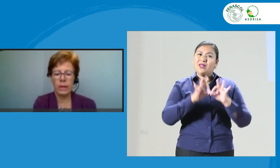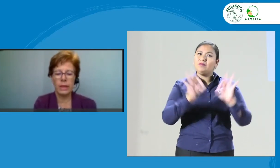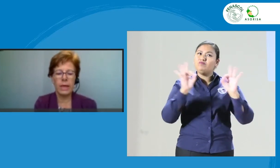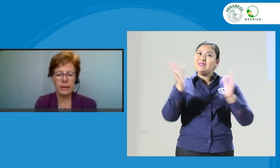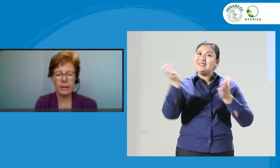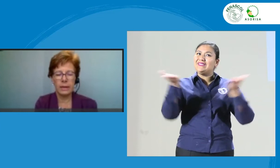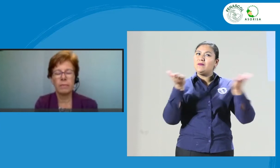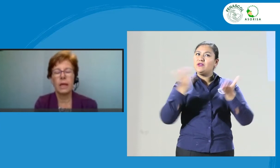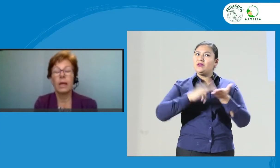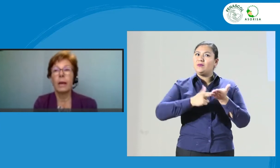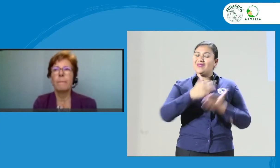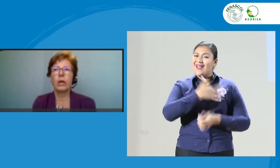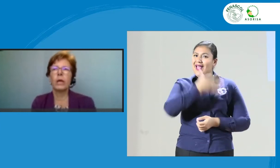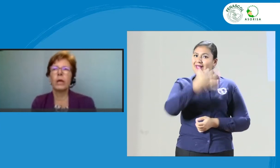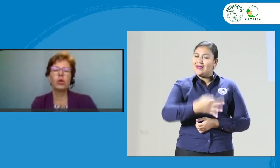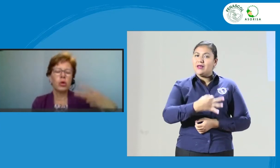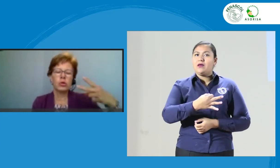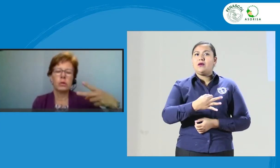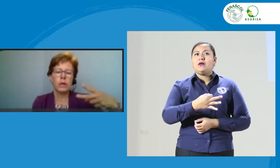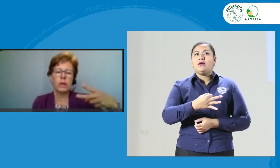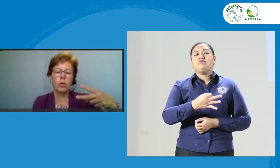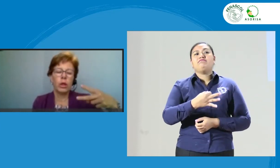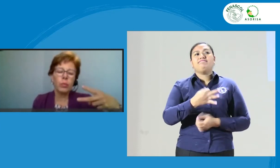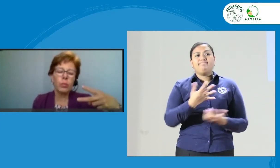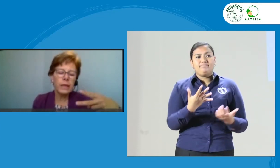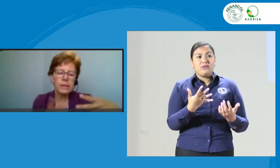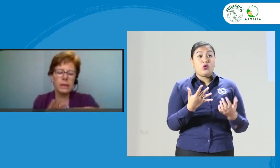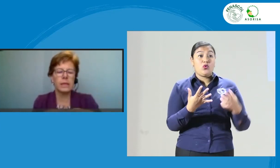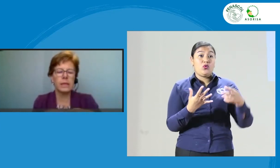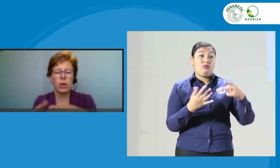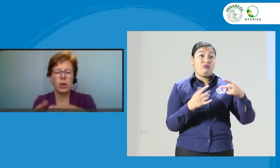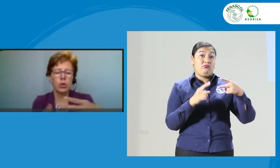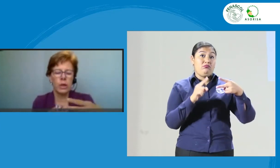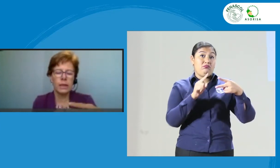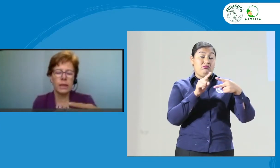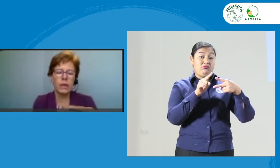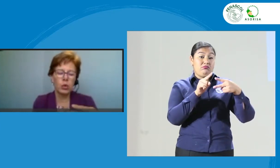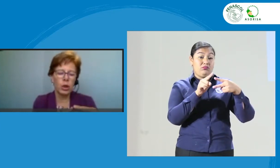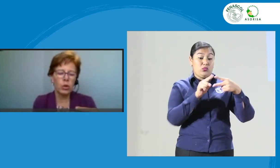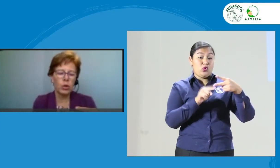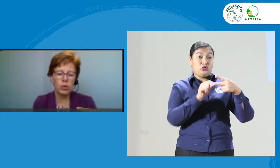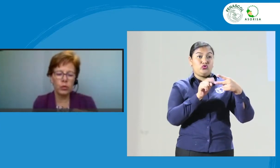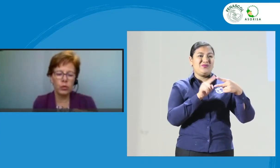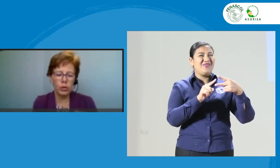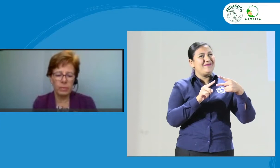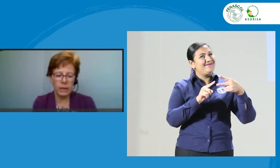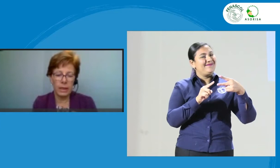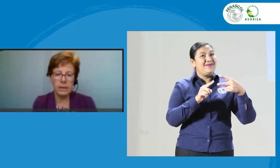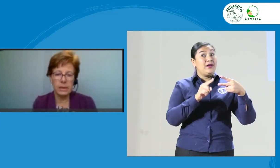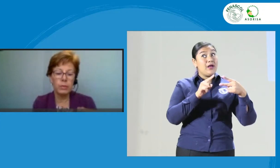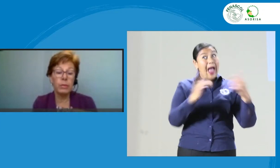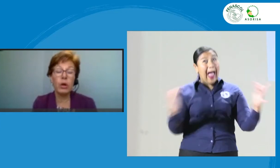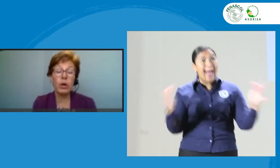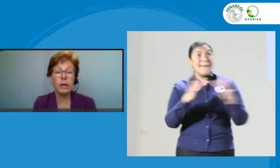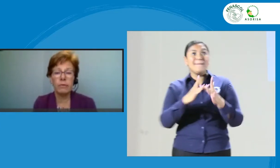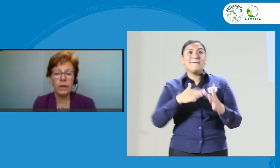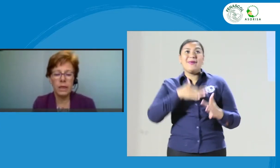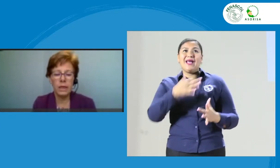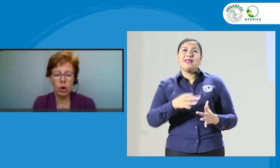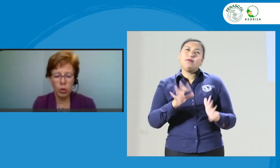ética, pero hay dos que aunque no parecen relacionados con la ética, yo creo que son fundamentales. Primero, hay que definir el rol